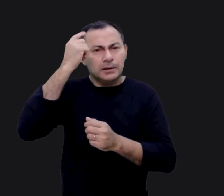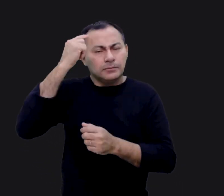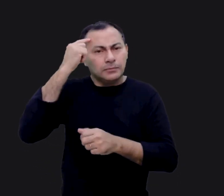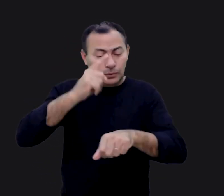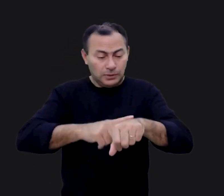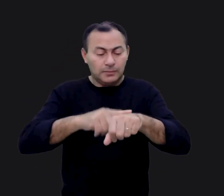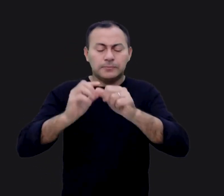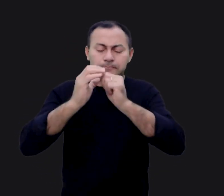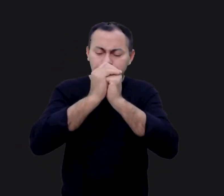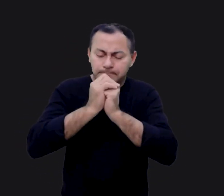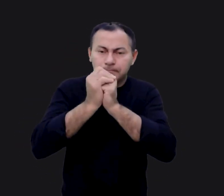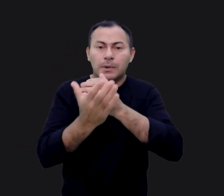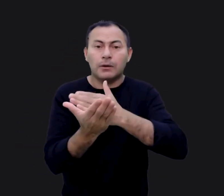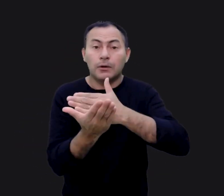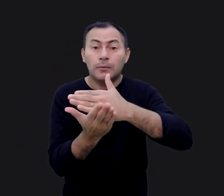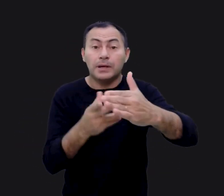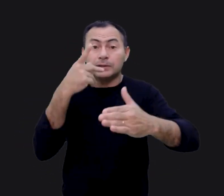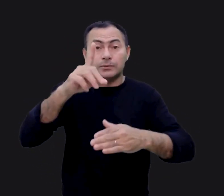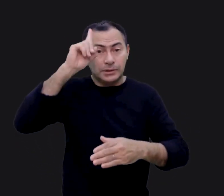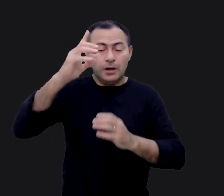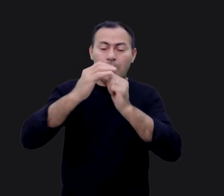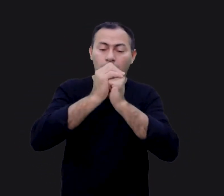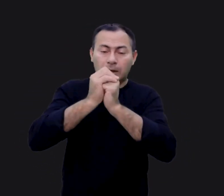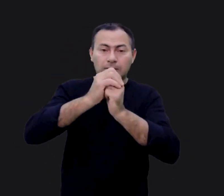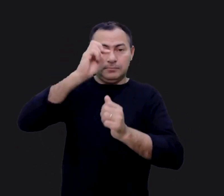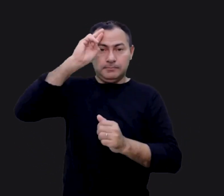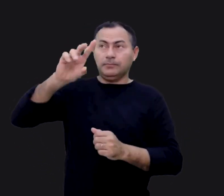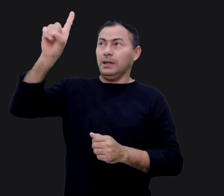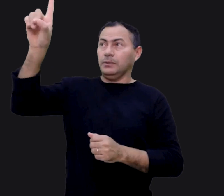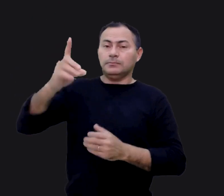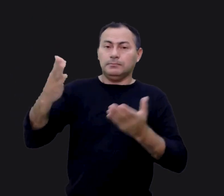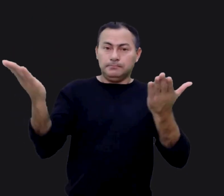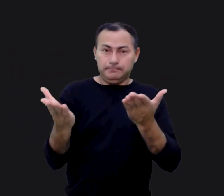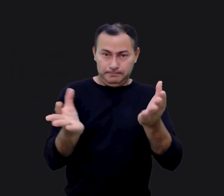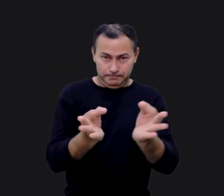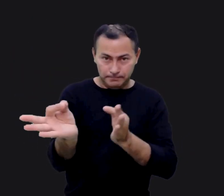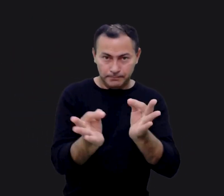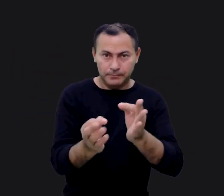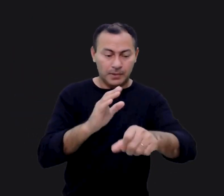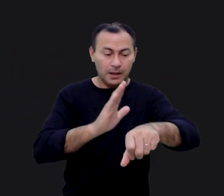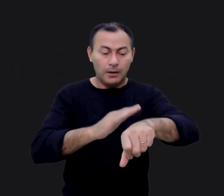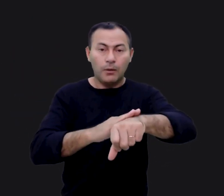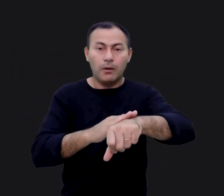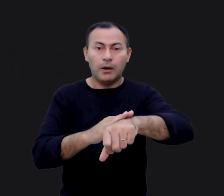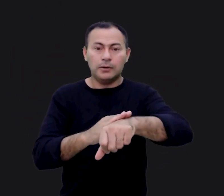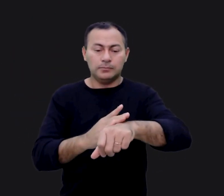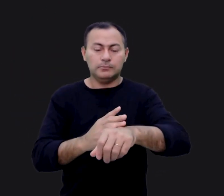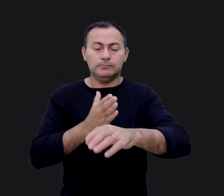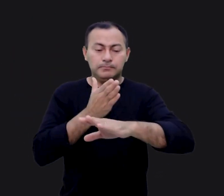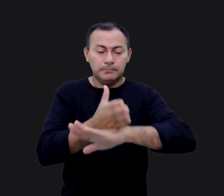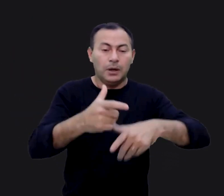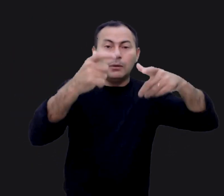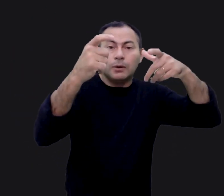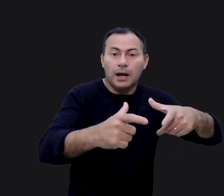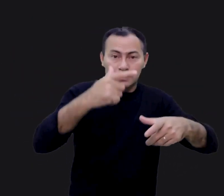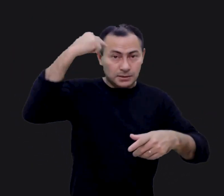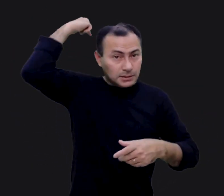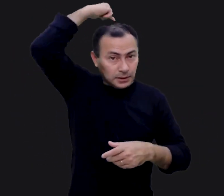nisso. Um tempo de oração. Comece seu dia orando ao Senhor Deus. E agora prepare-se. É hora de entrarmos no Santo dos Santos.